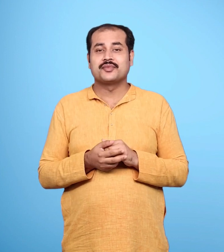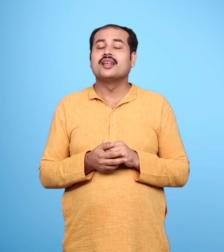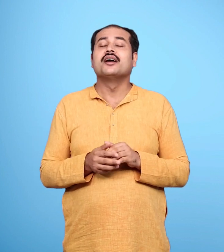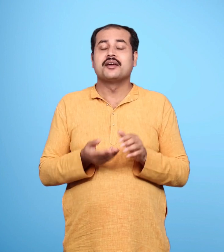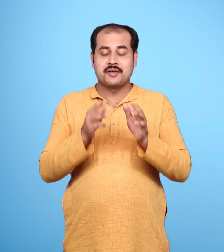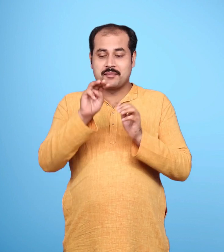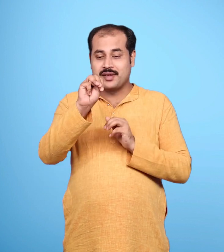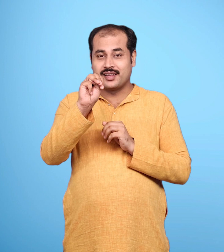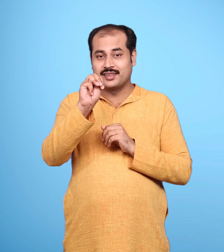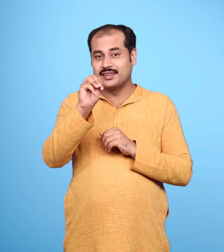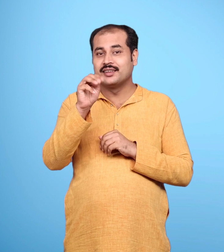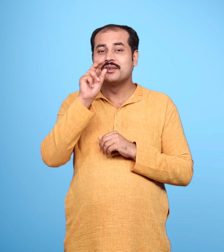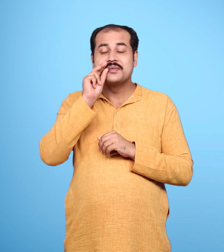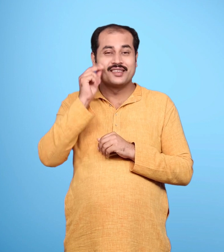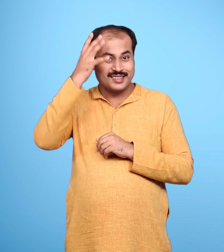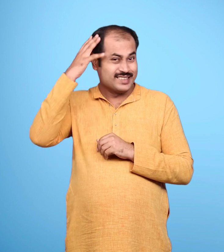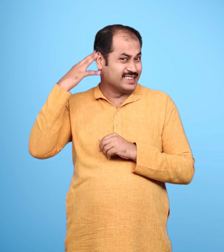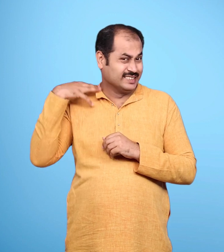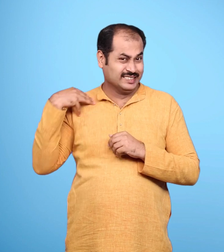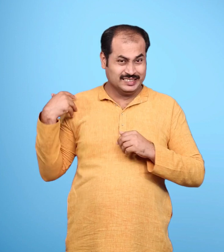मारीच ने अपनी भूमी का अच्छी तरह निभाई थी